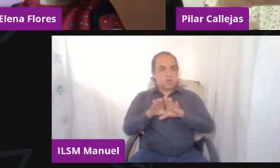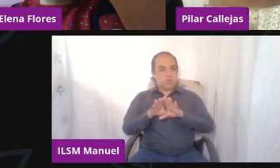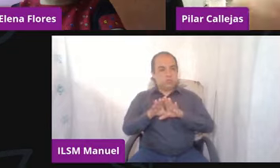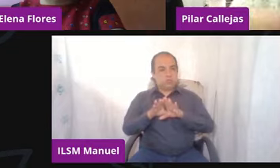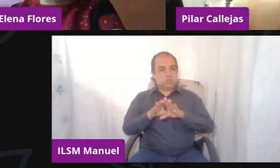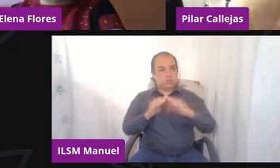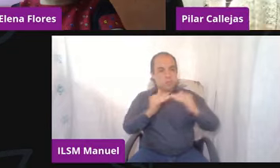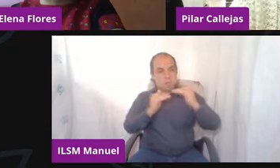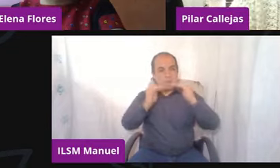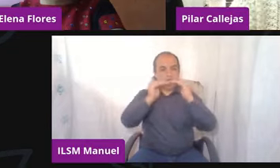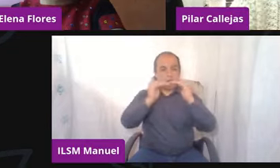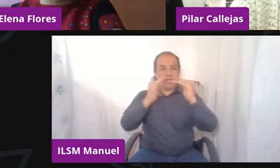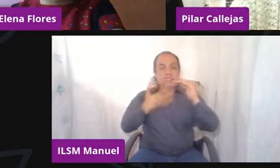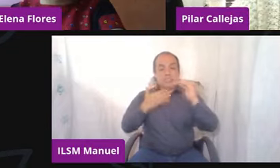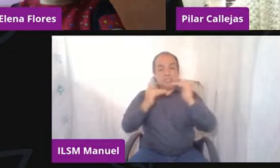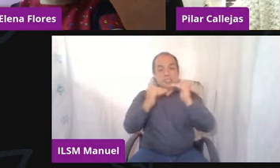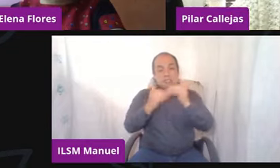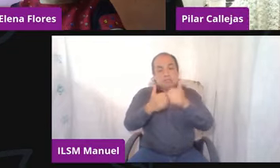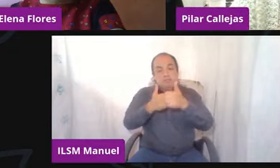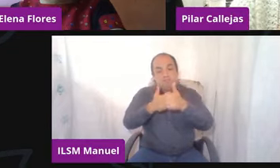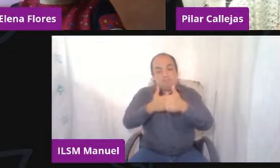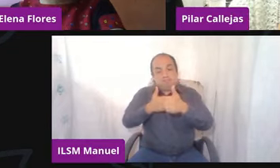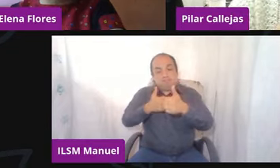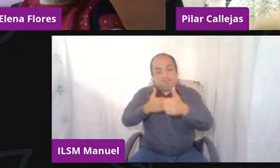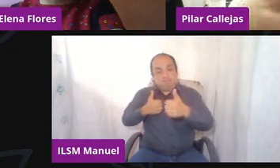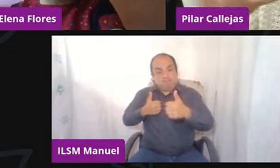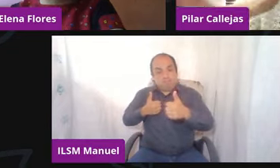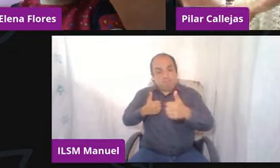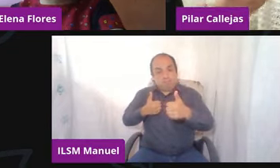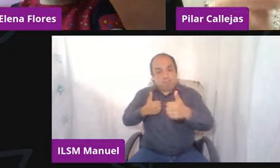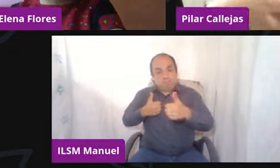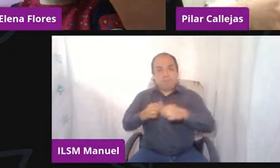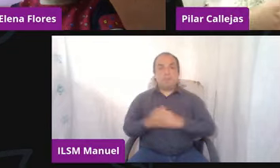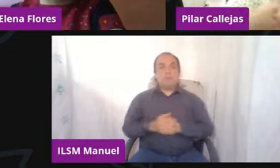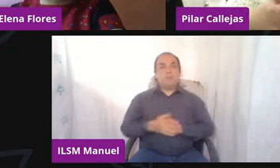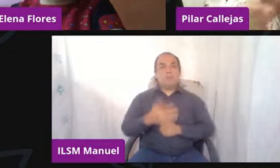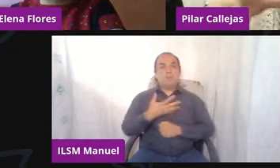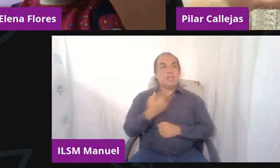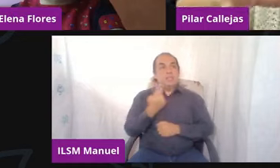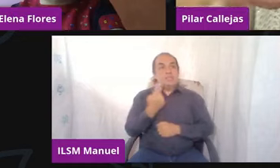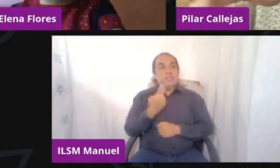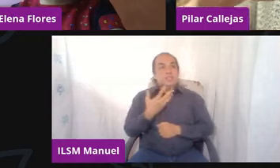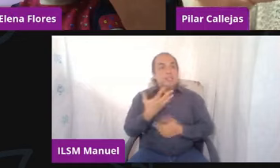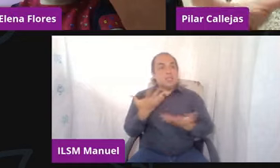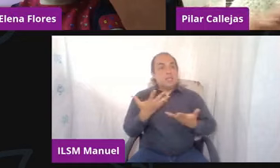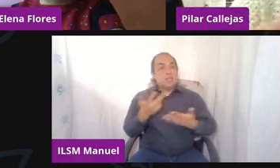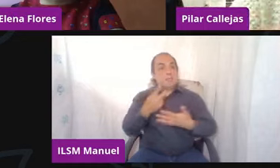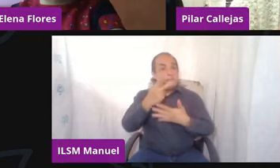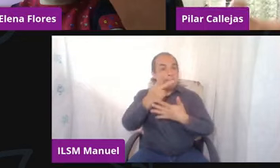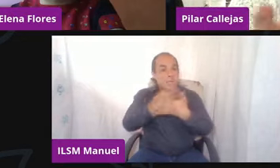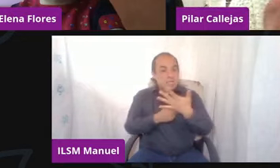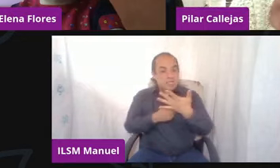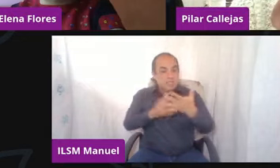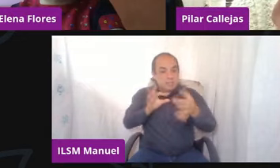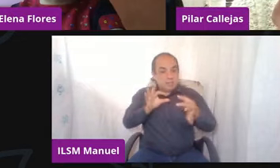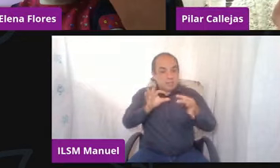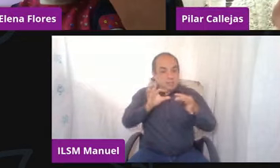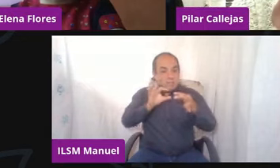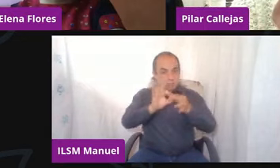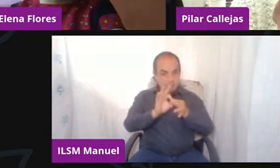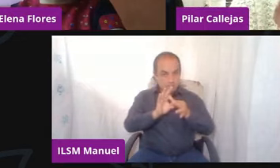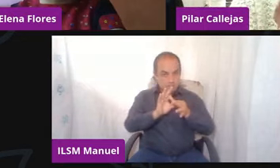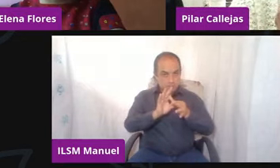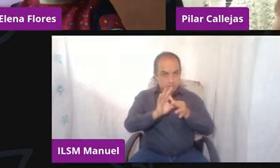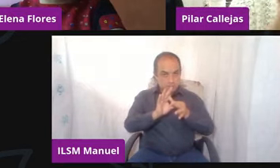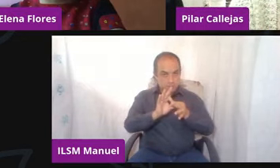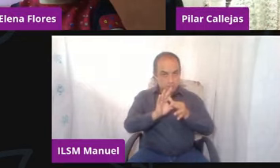rezagados, va a haber muchos que no estuvieron rezagados, entonces ahí van a tener que ahora armar estrategias para unificar de alguna manera